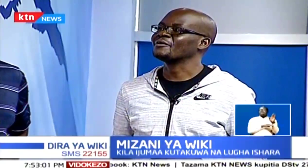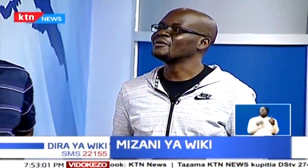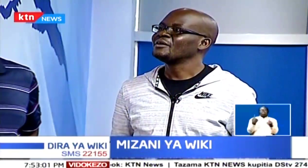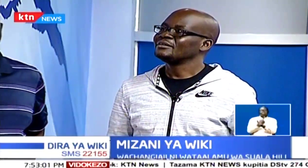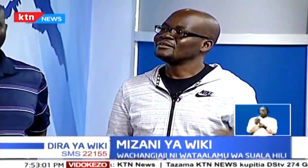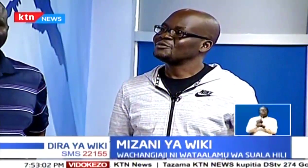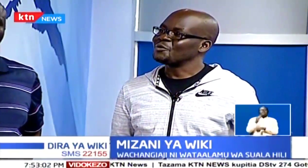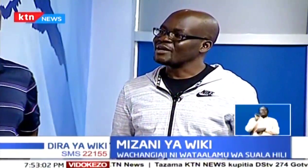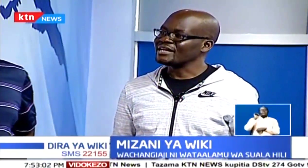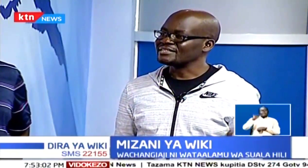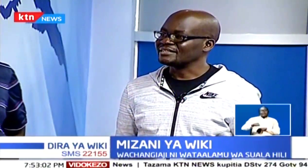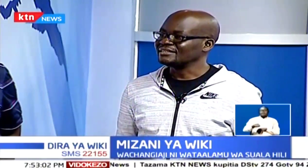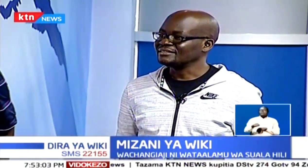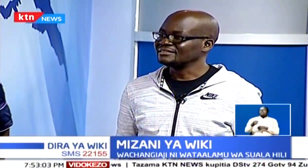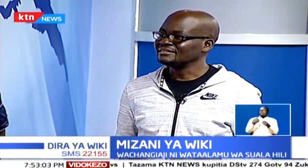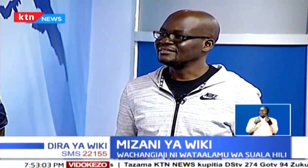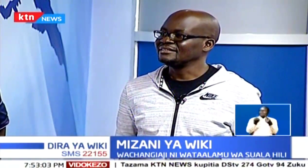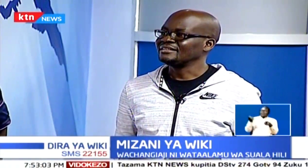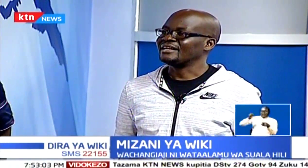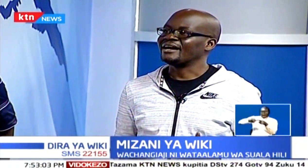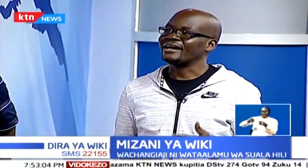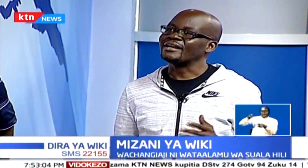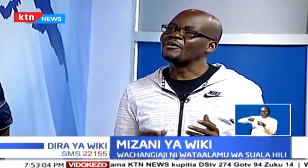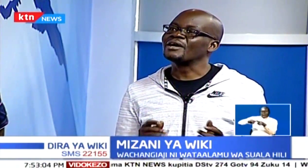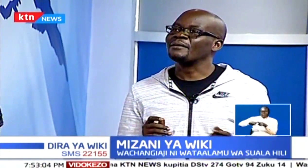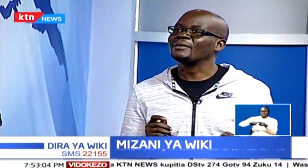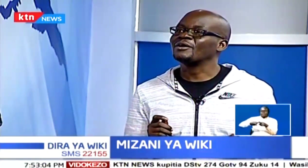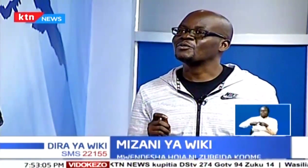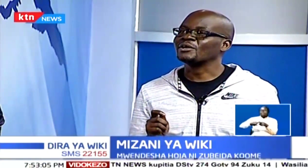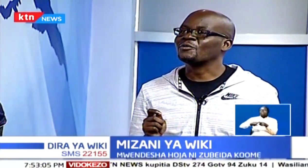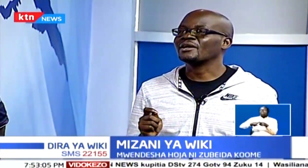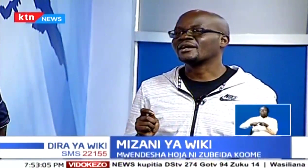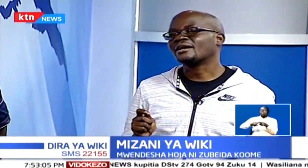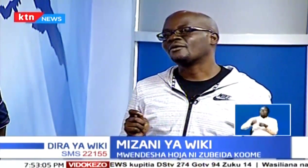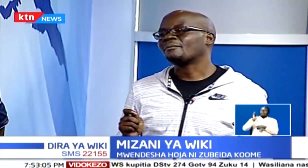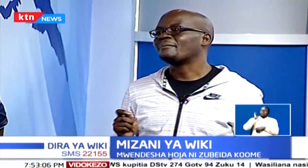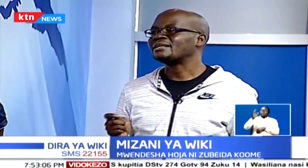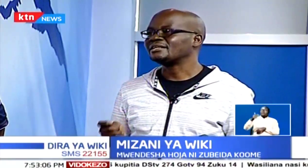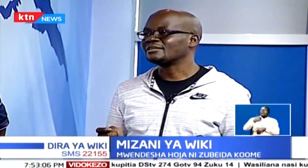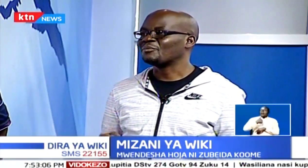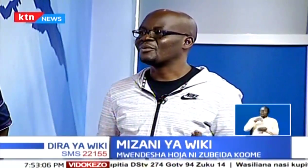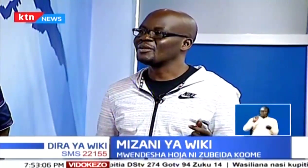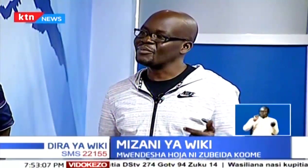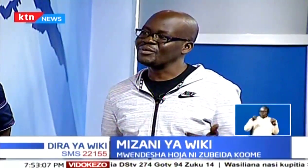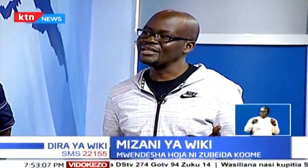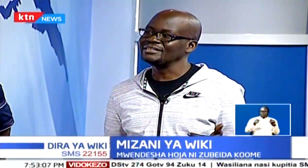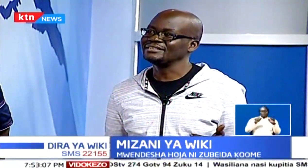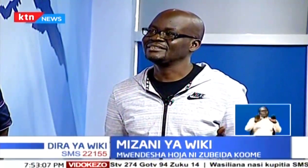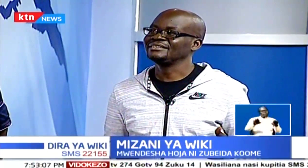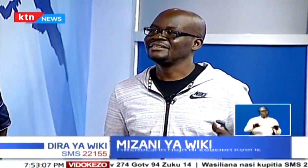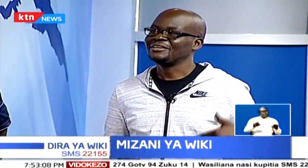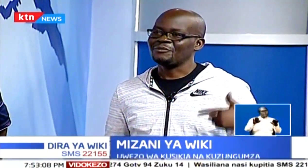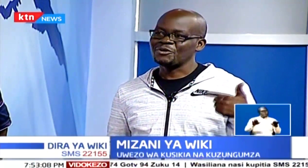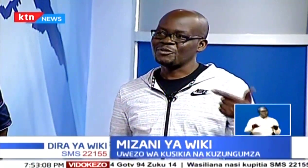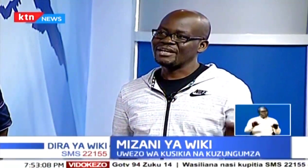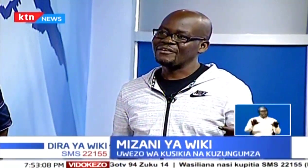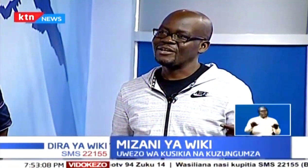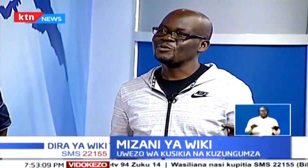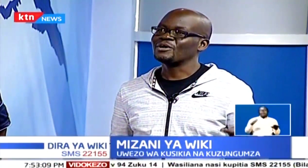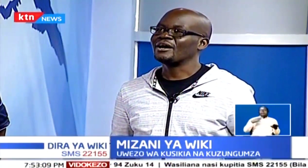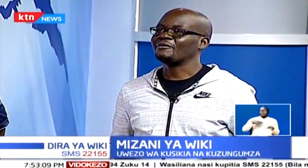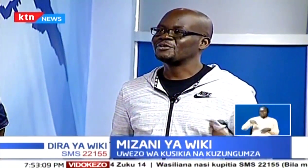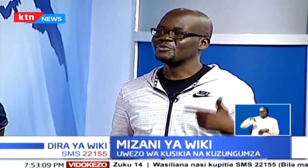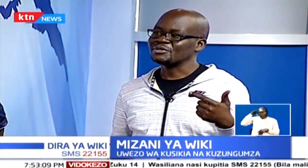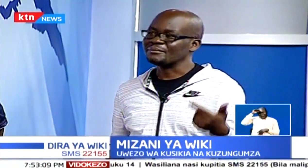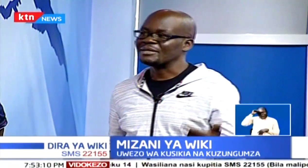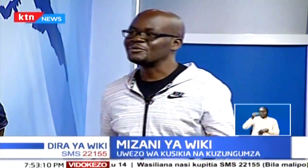tufauti ambayo tuongeze. Na. Na naona kama wa kutakuwa na mabadiliko. Pole pole, watu